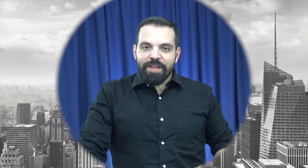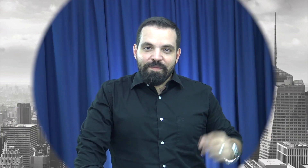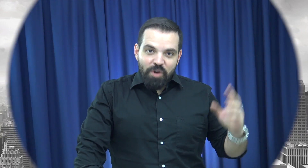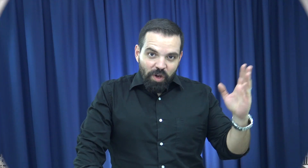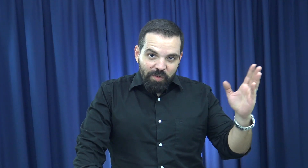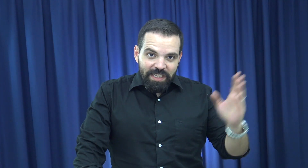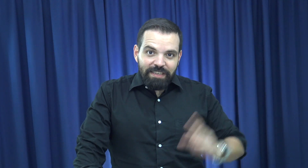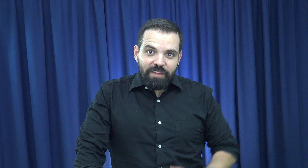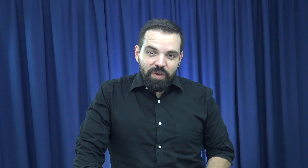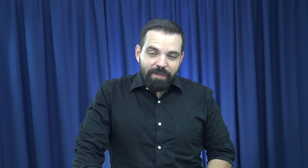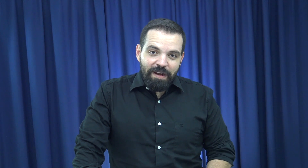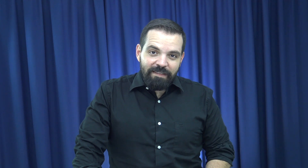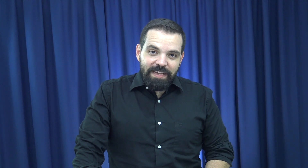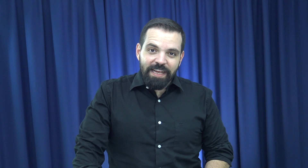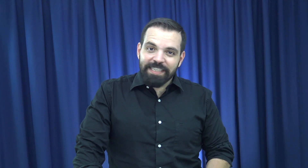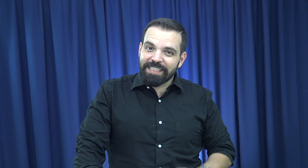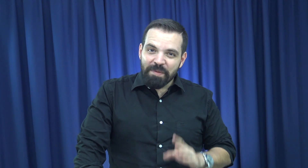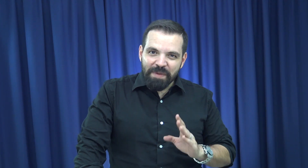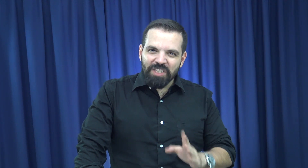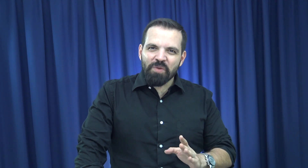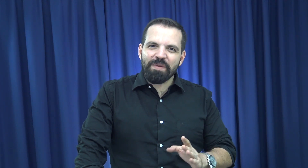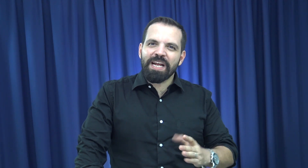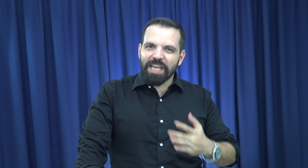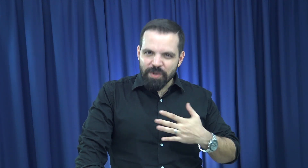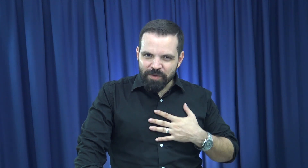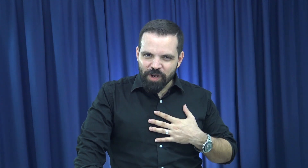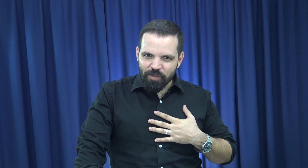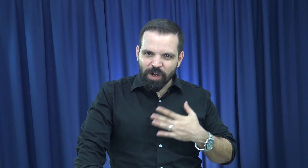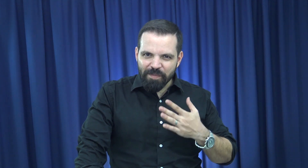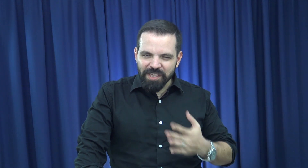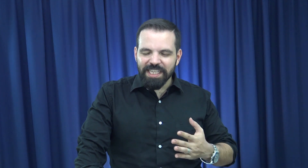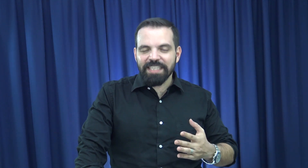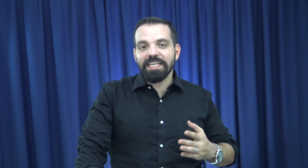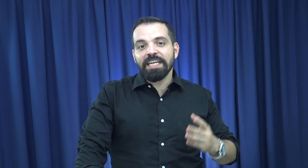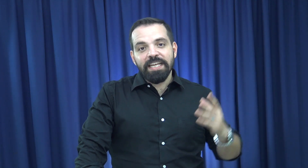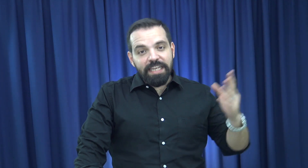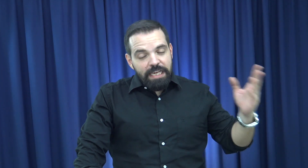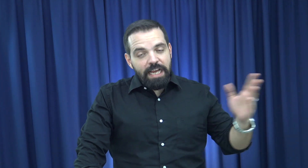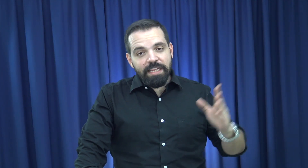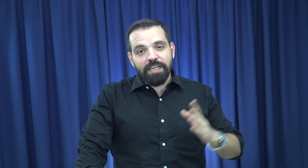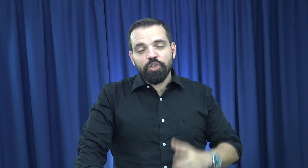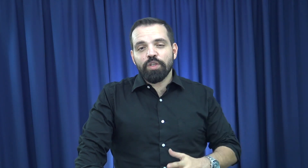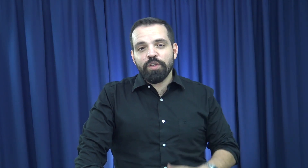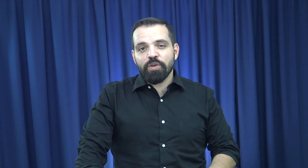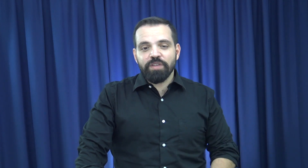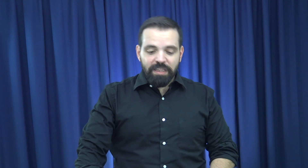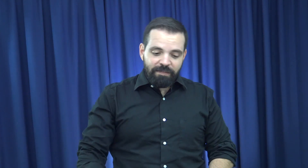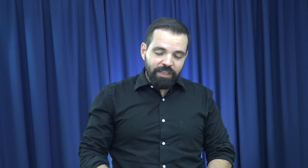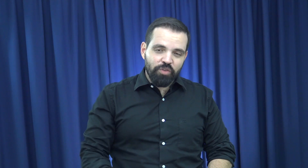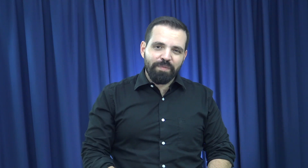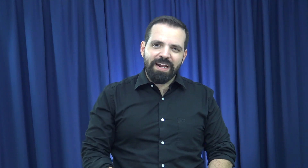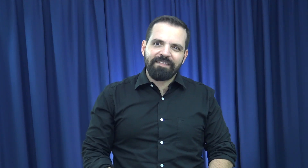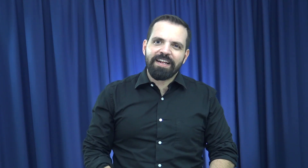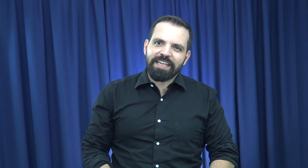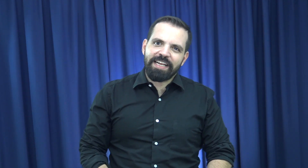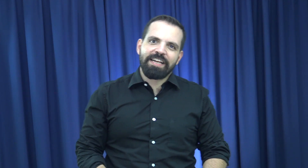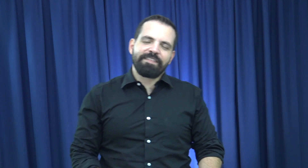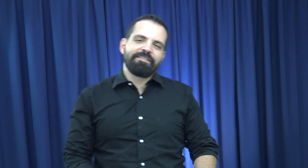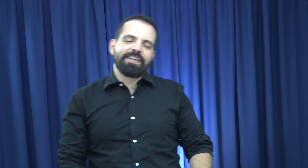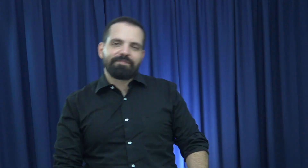Bueno, recuerden, Sabiduría para la Vida es ese espacio para aquellos que buscamos respuestas, guía y dirección de Dios a través de su palabra que es la Biblia.